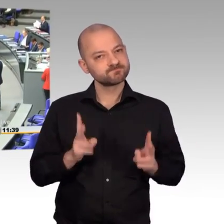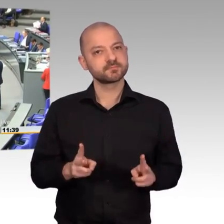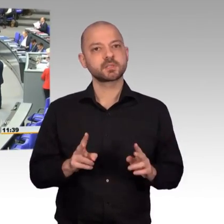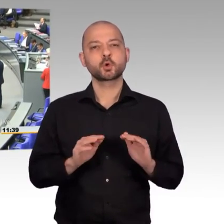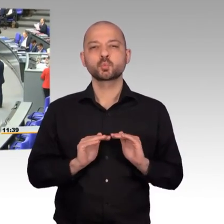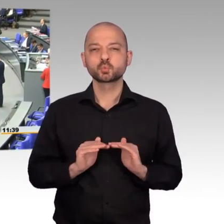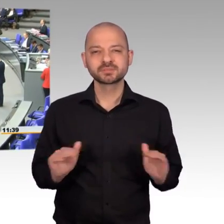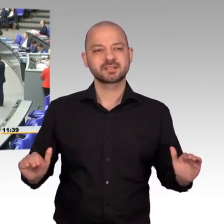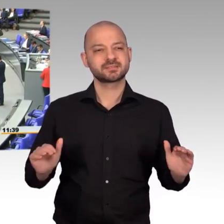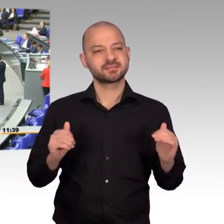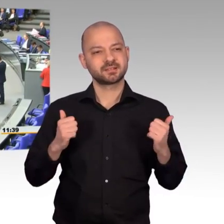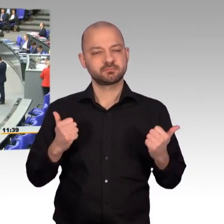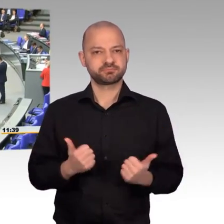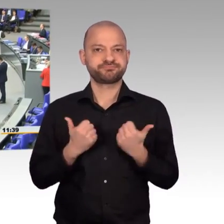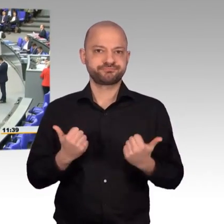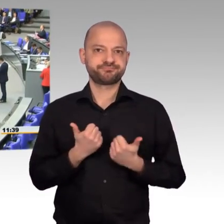Vielen Dank, Herr Präsident, meine Damen